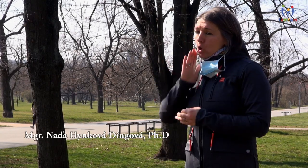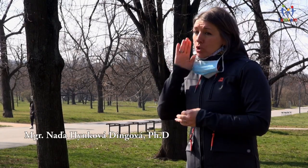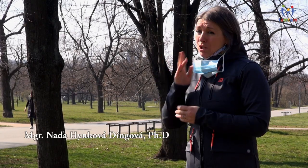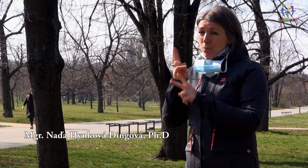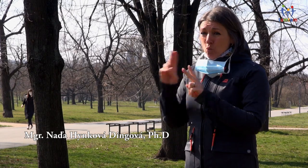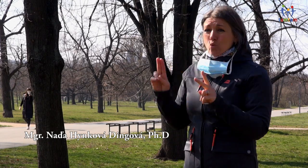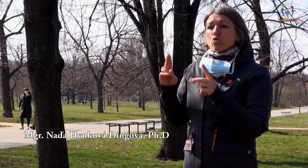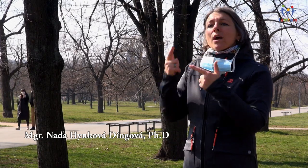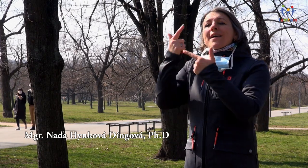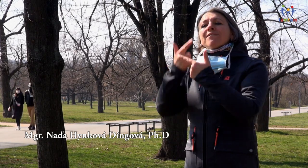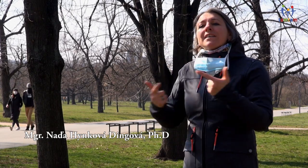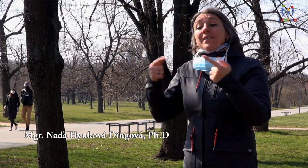služby aktuálně poskytujete?